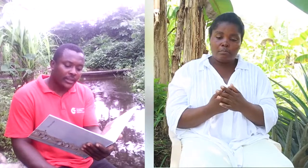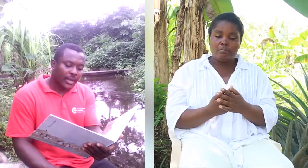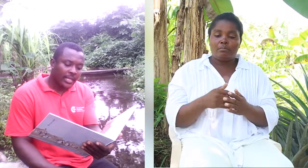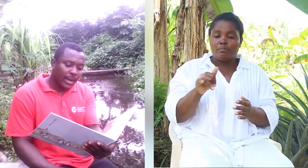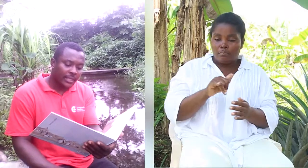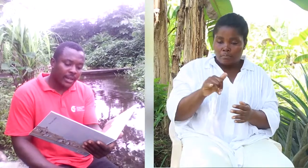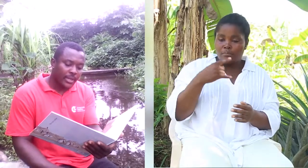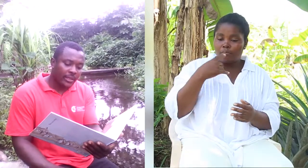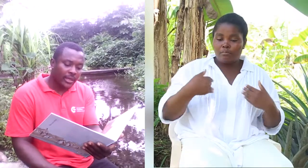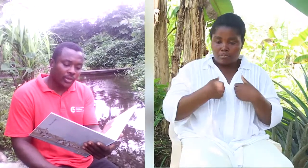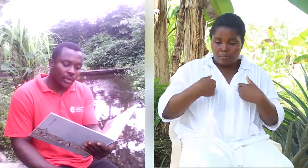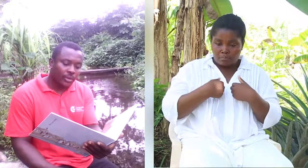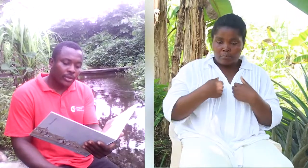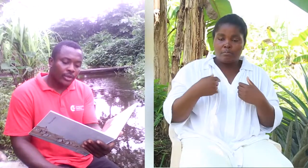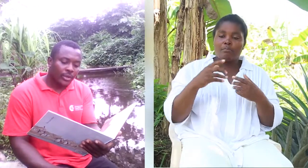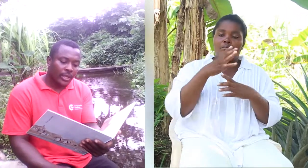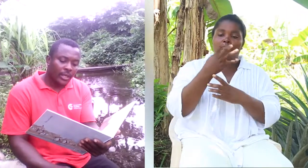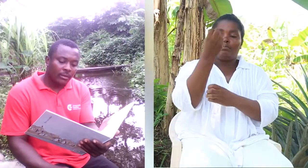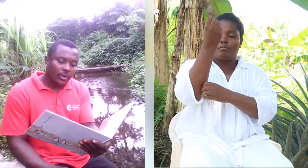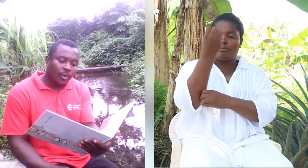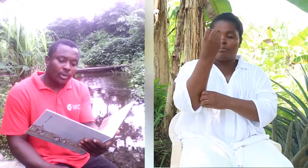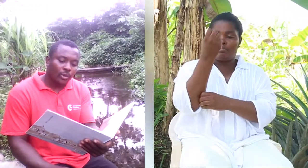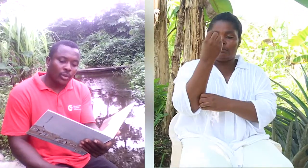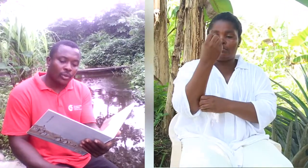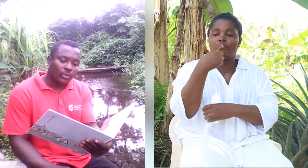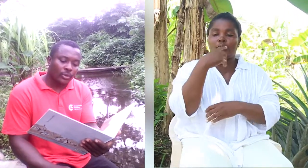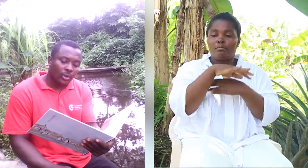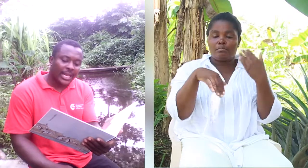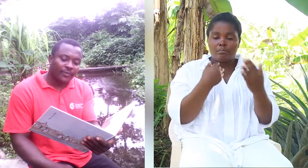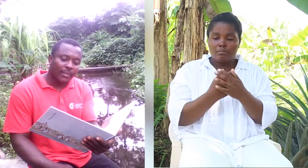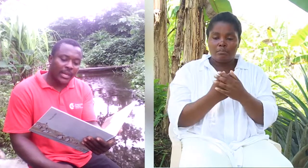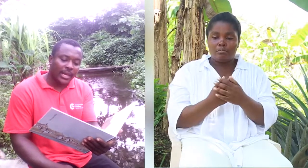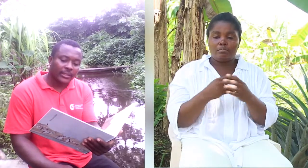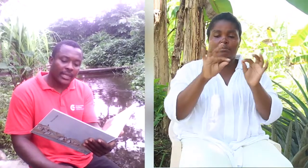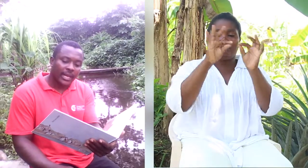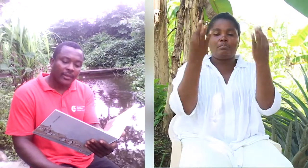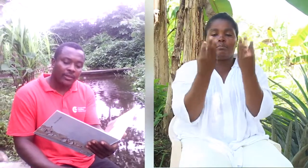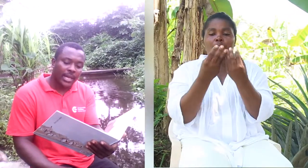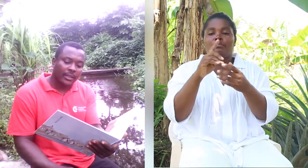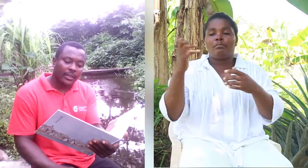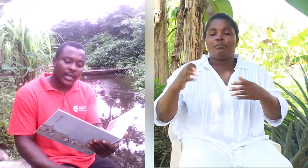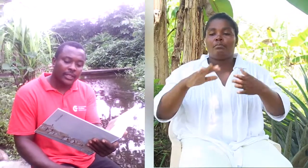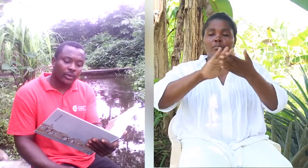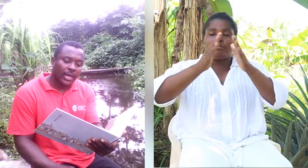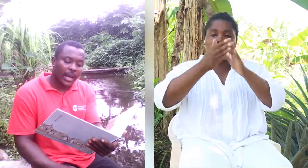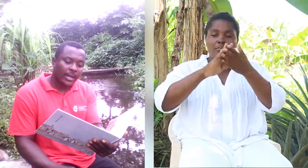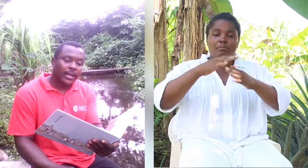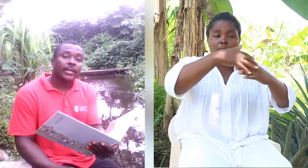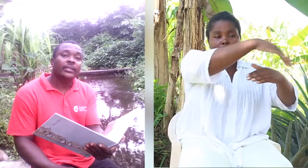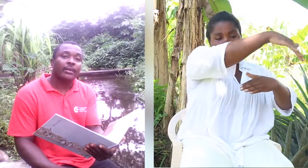animales también del zoo y como todas las familias de la gran ciudad que les rodeaba, se